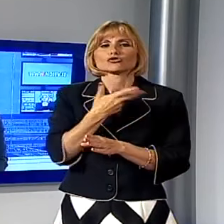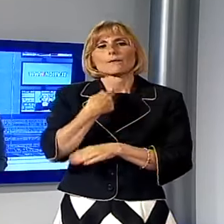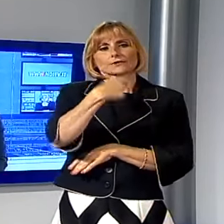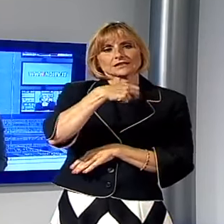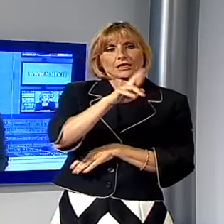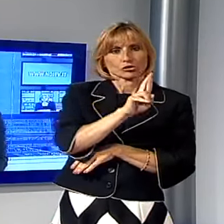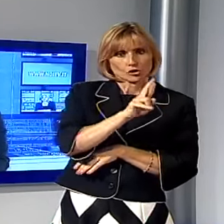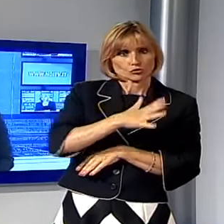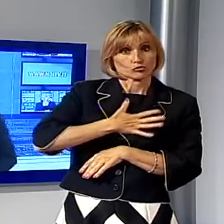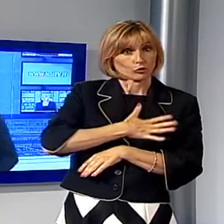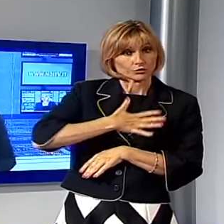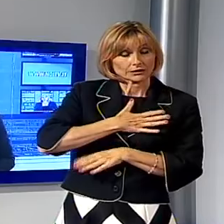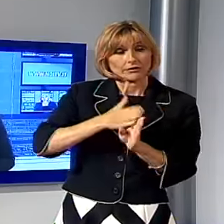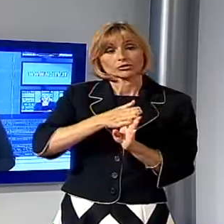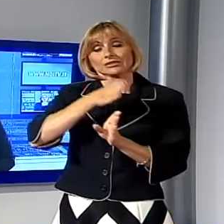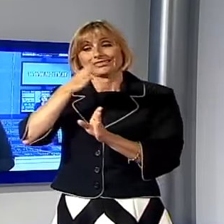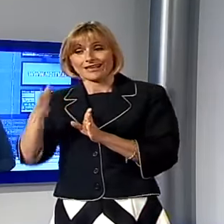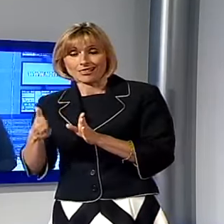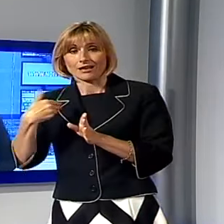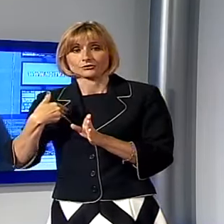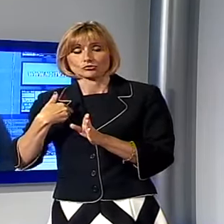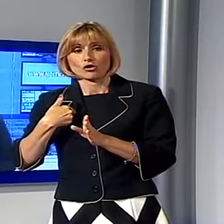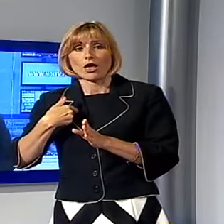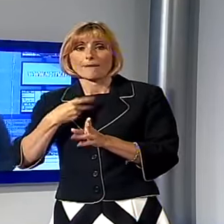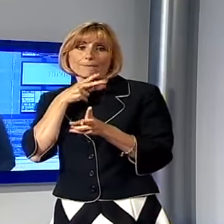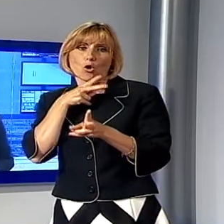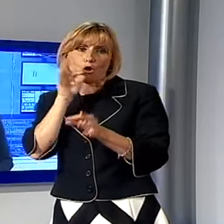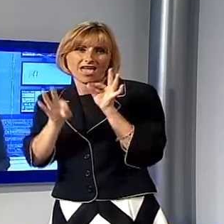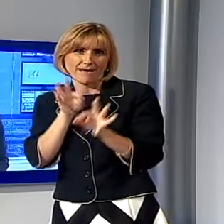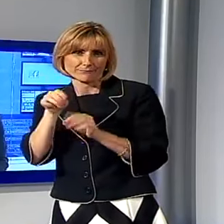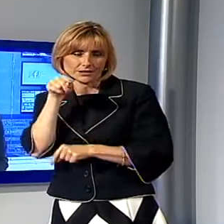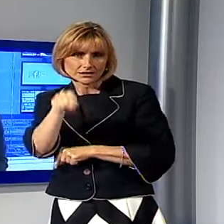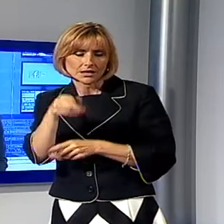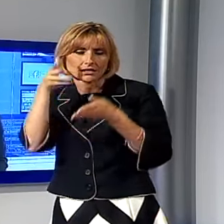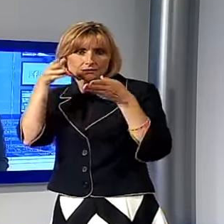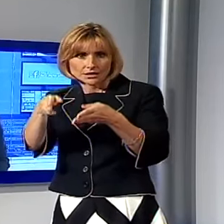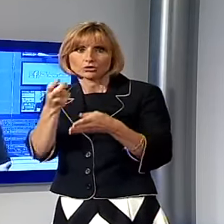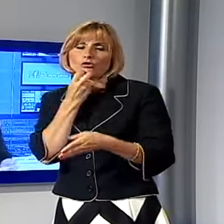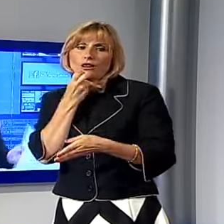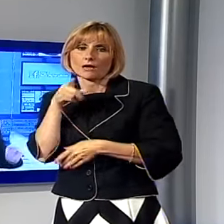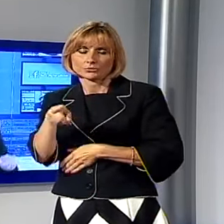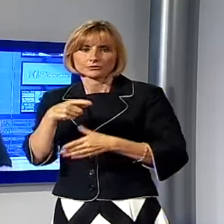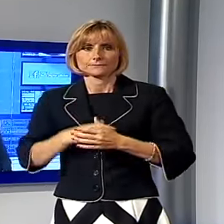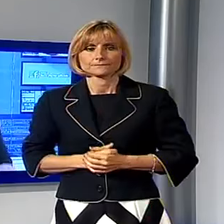soddisfatto ancora non si placano le polemiche del settore lapideo